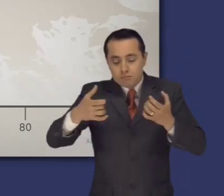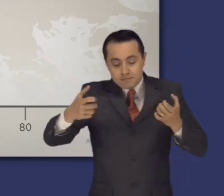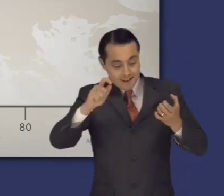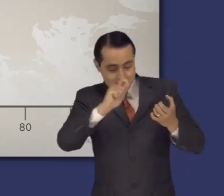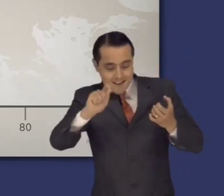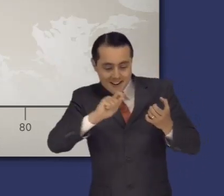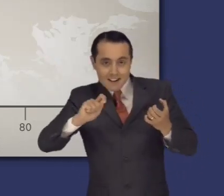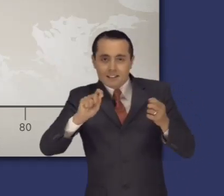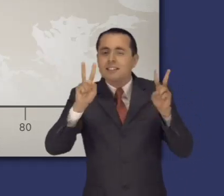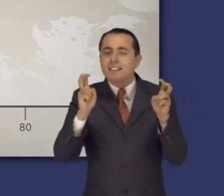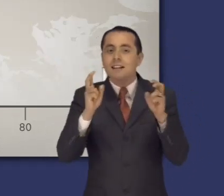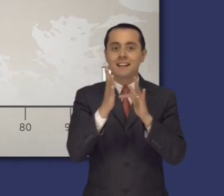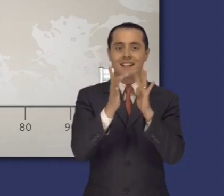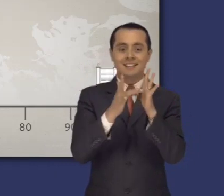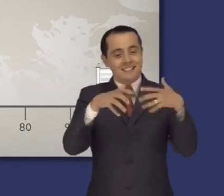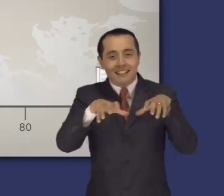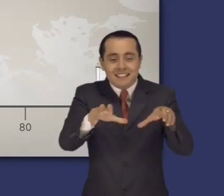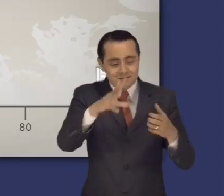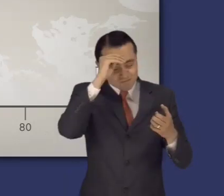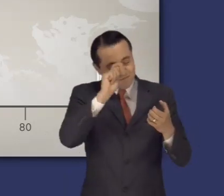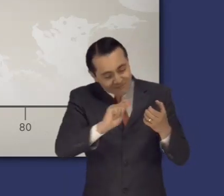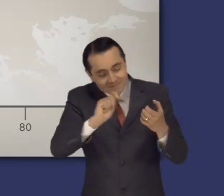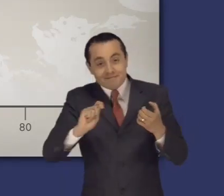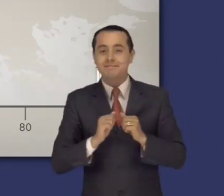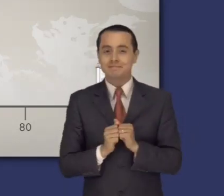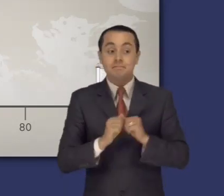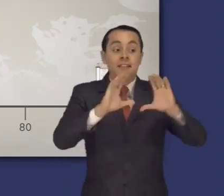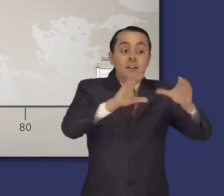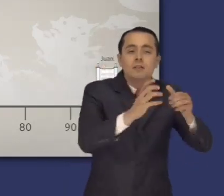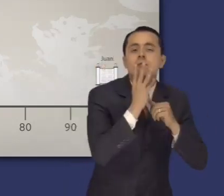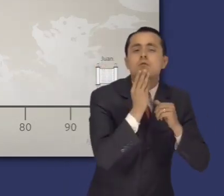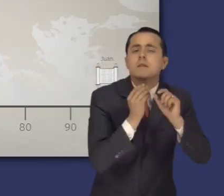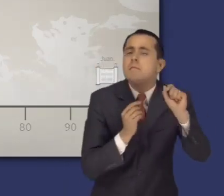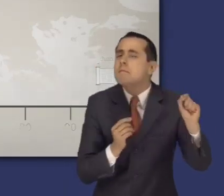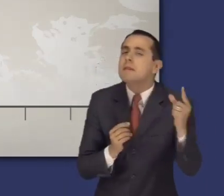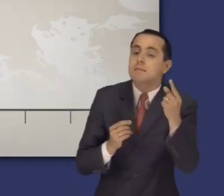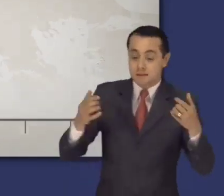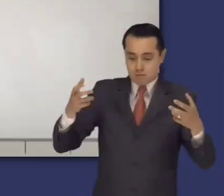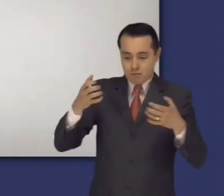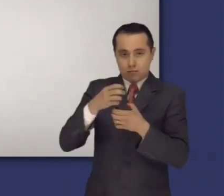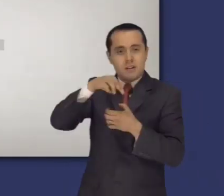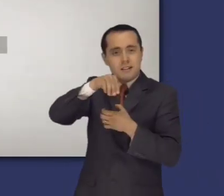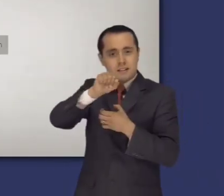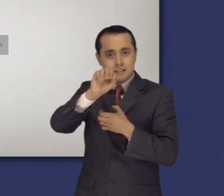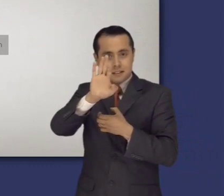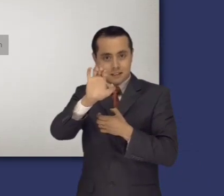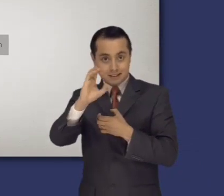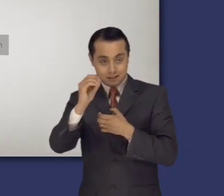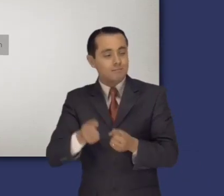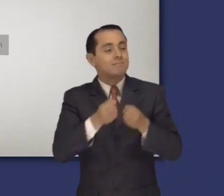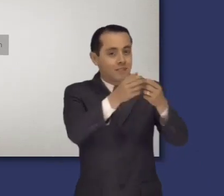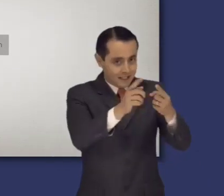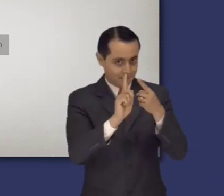Este relato fue el tercer evangelio con el que contaron las primeras congregaciones cristianas. Aunque